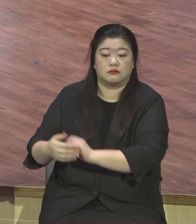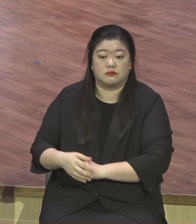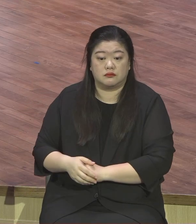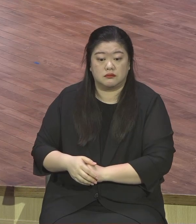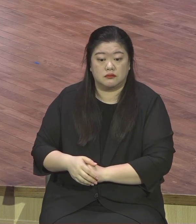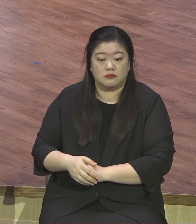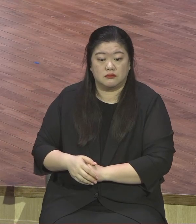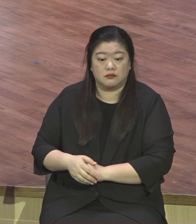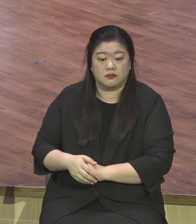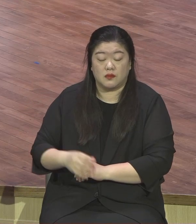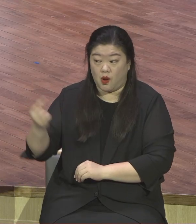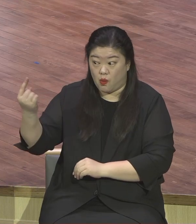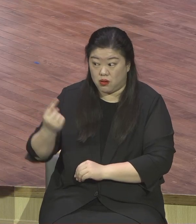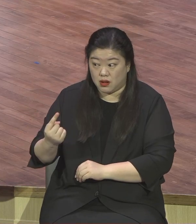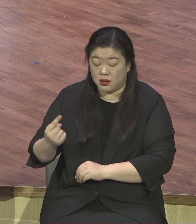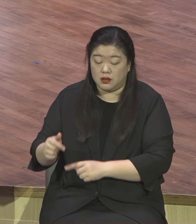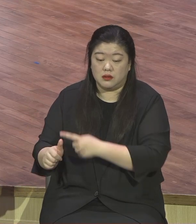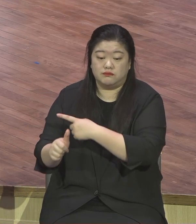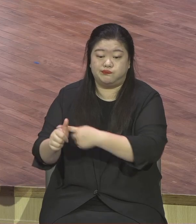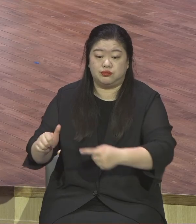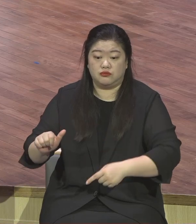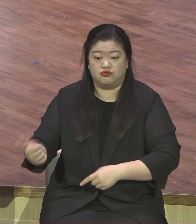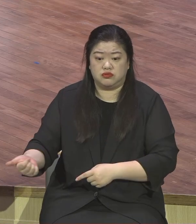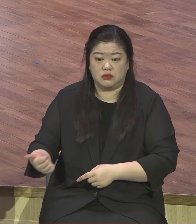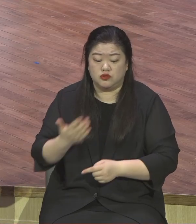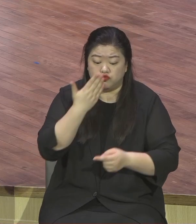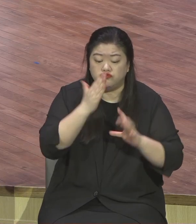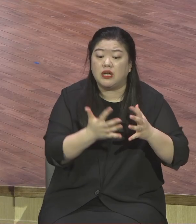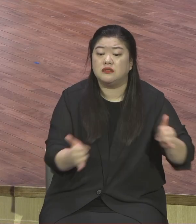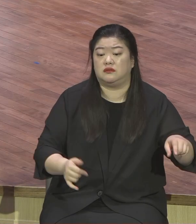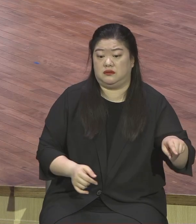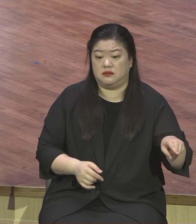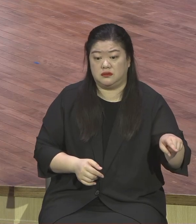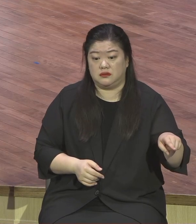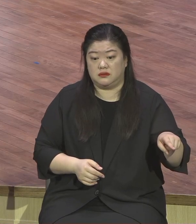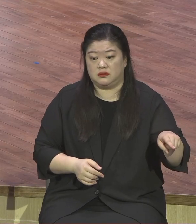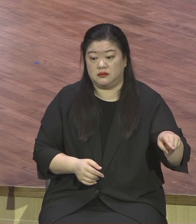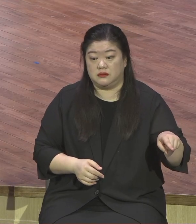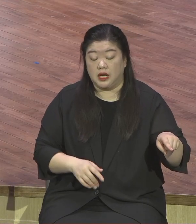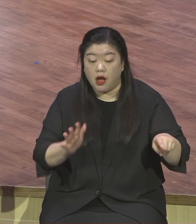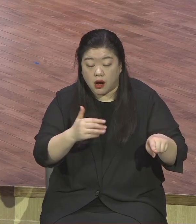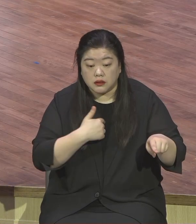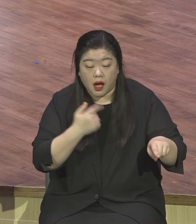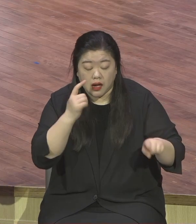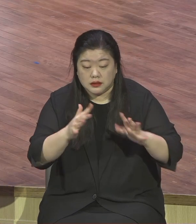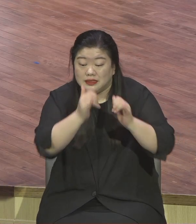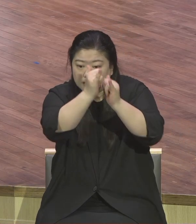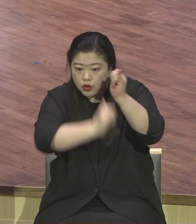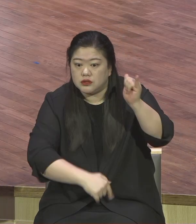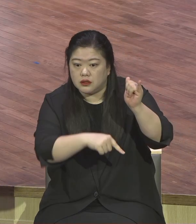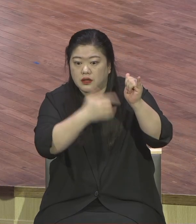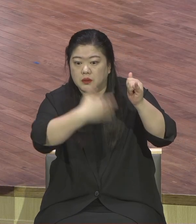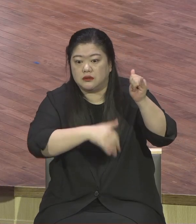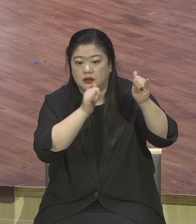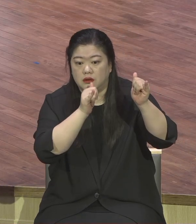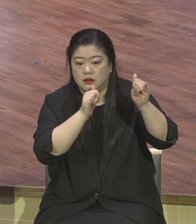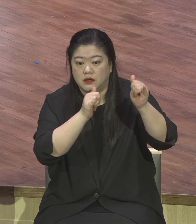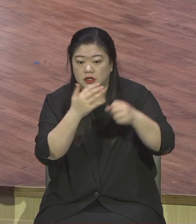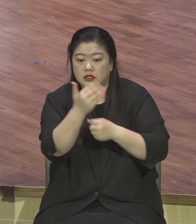죽여버렸습니다 유대인들이 뭐 이거는 역사적 사실이에요 성경을 보면 다 나와있습니다